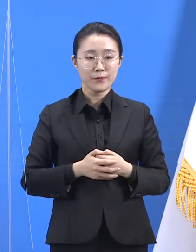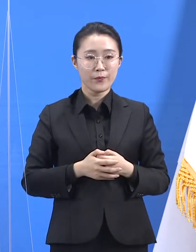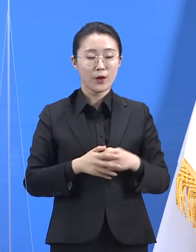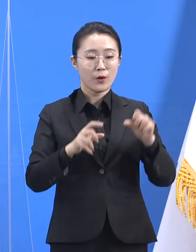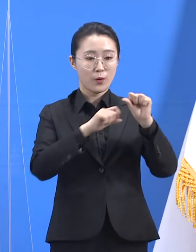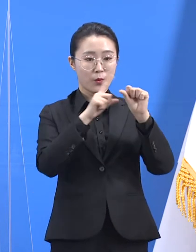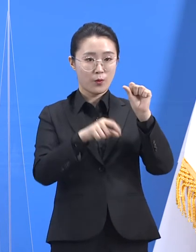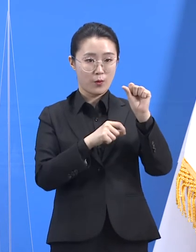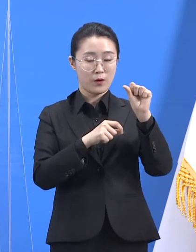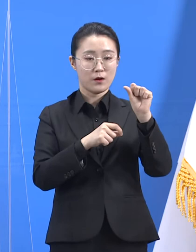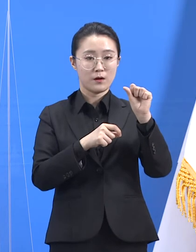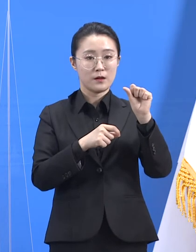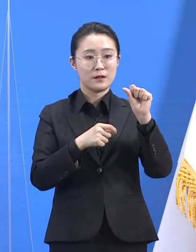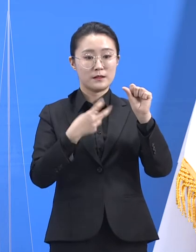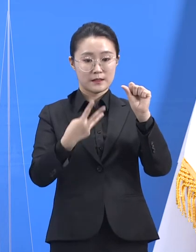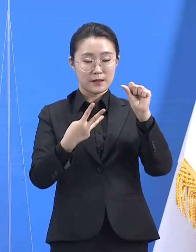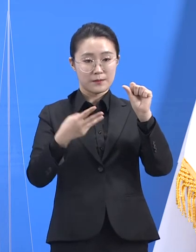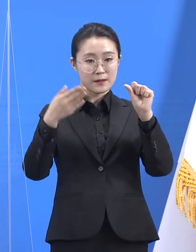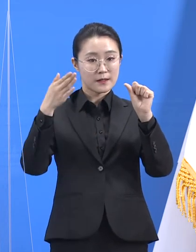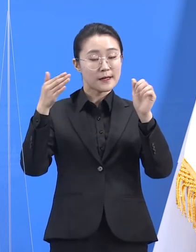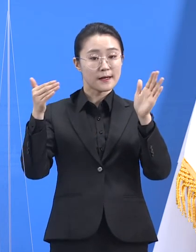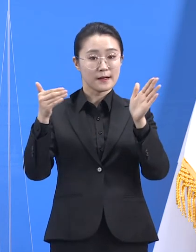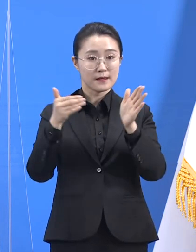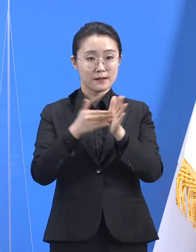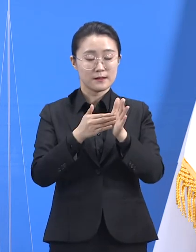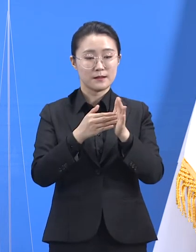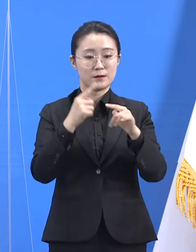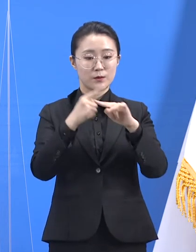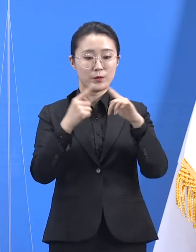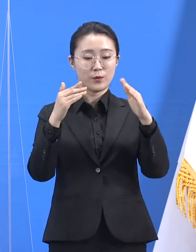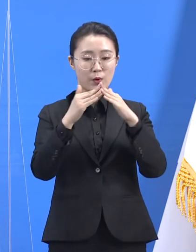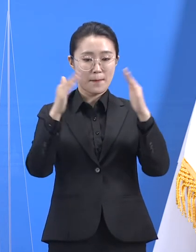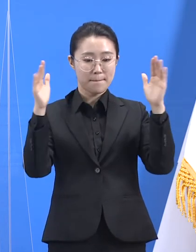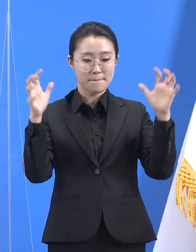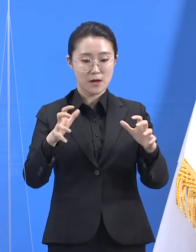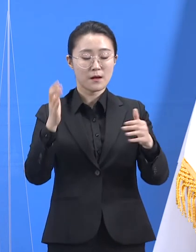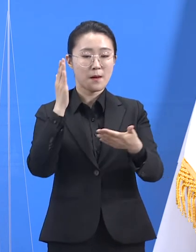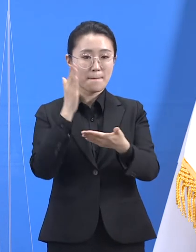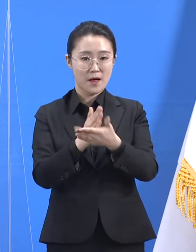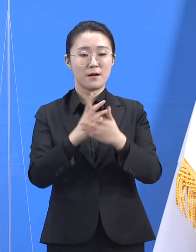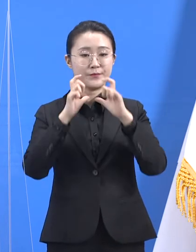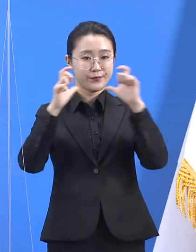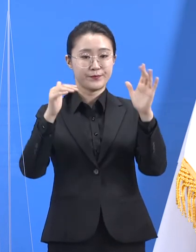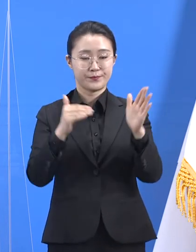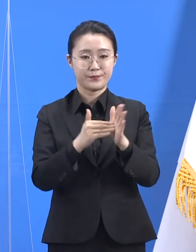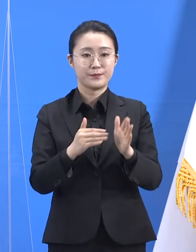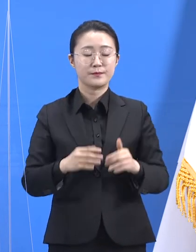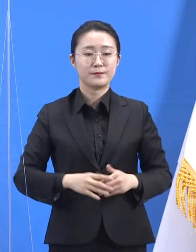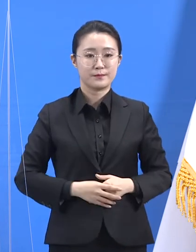내렸으며 접촉자 분류를 통해 추가로 방문이 확인된 교인들에 대해서는 모니터링 중입니다.